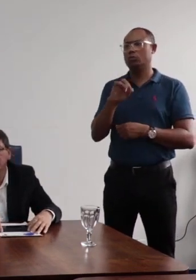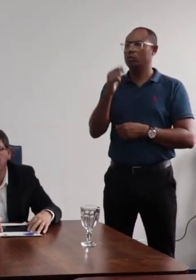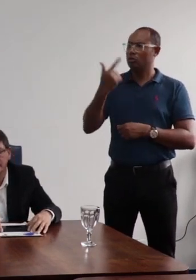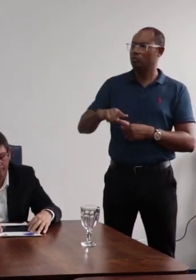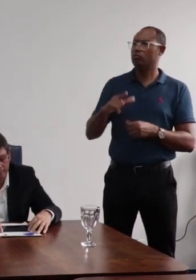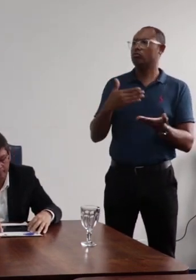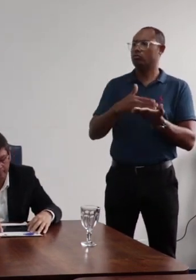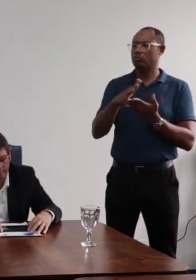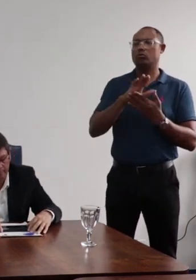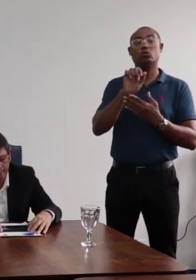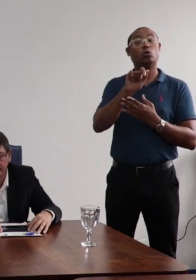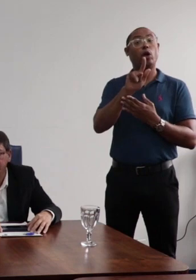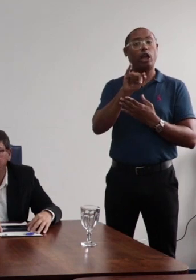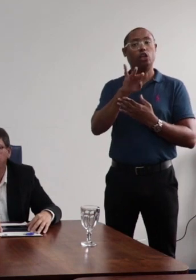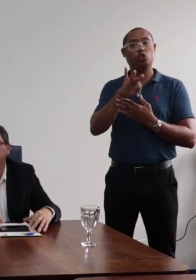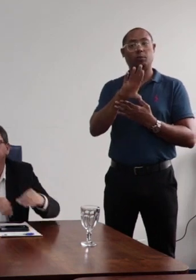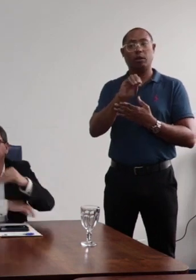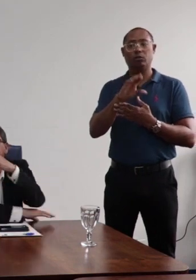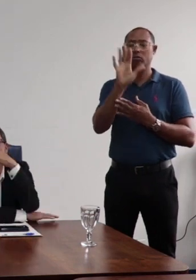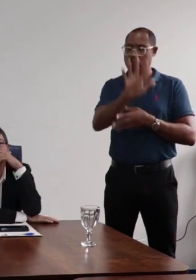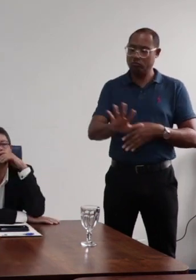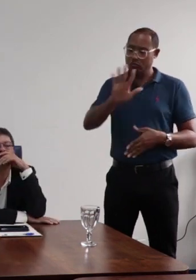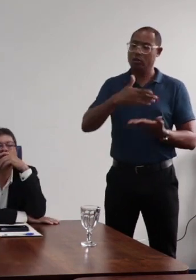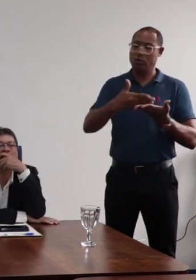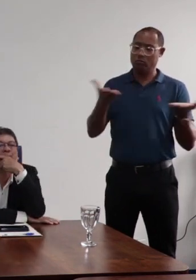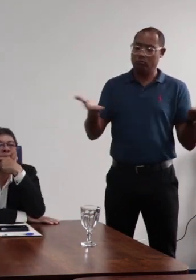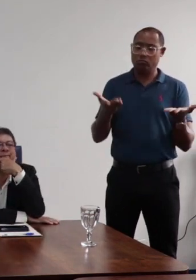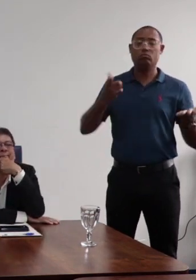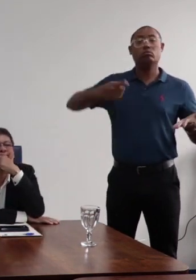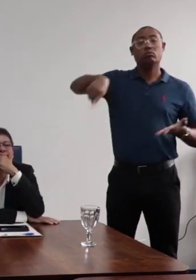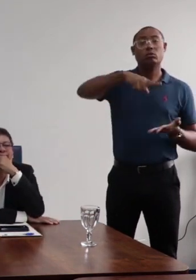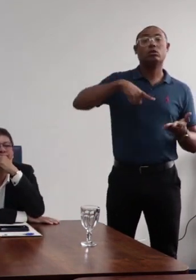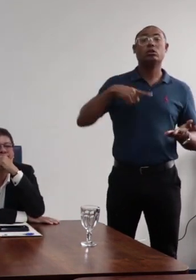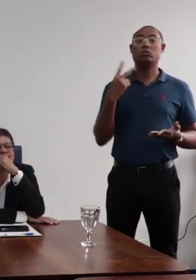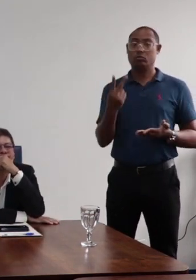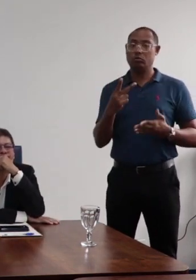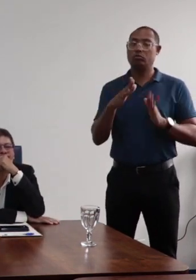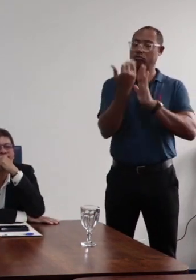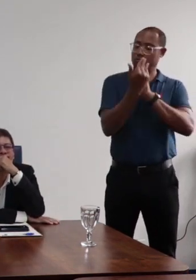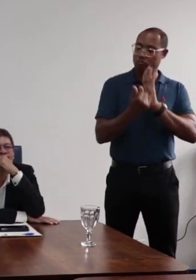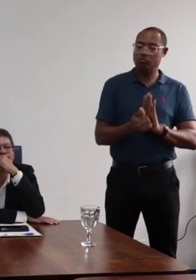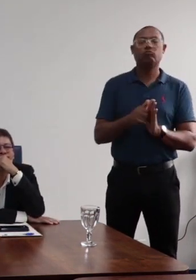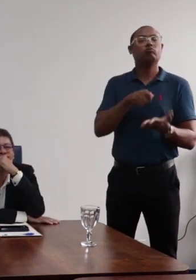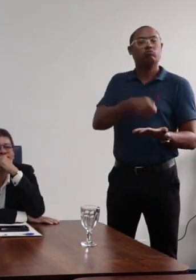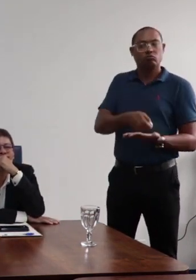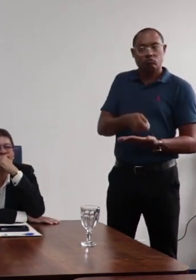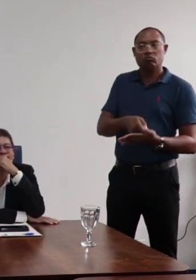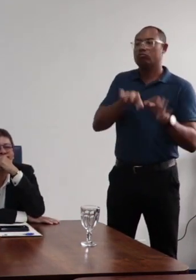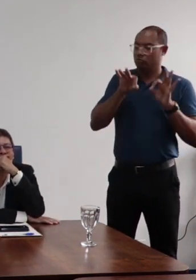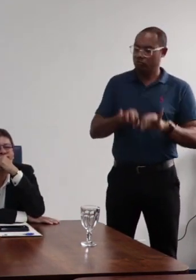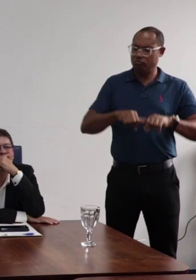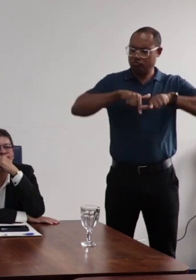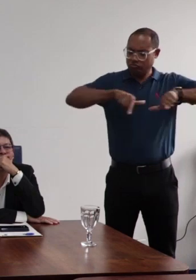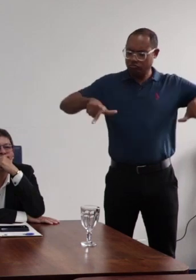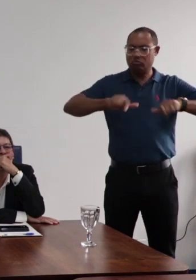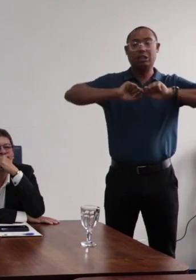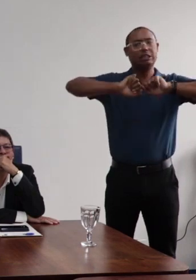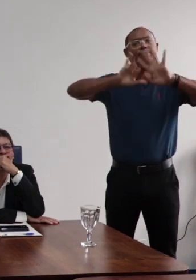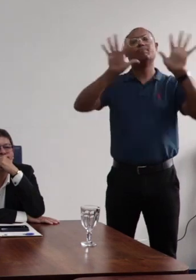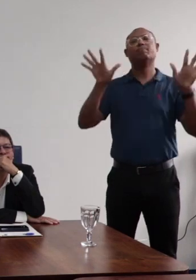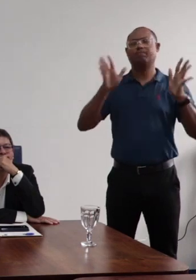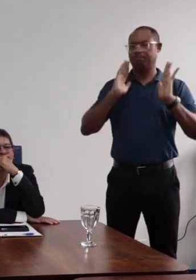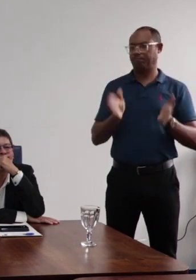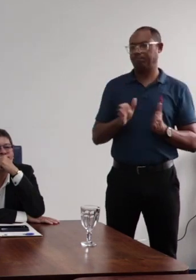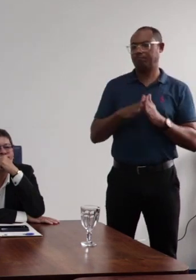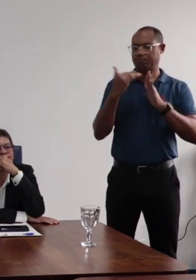de revisão do Regimento Geral, mas, nesse momento, nós temos dois normativos que asseguram a lisura, a transparência,